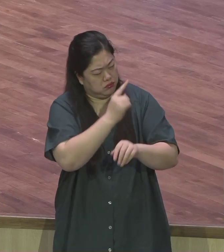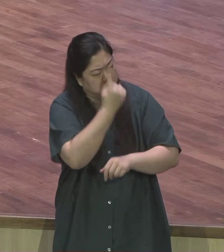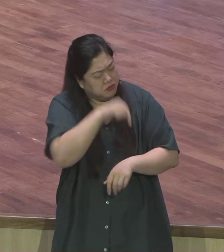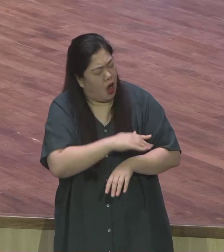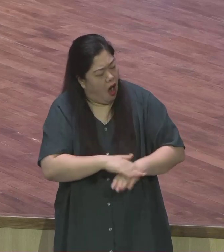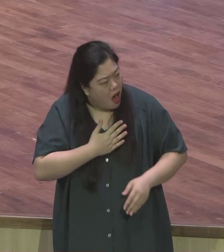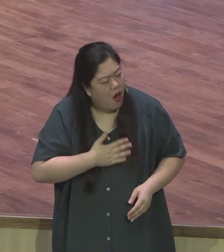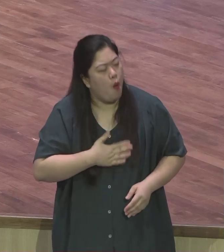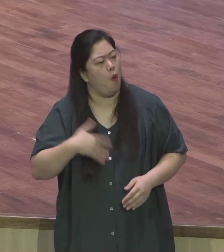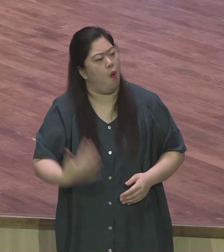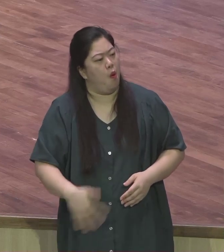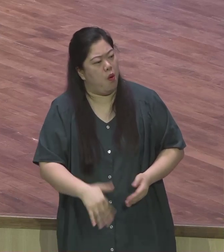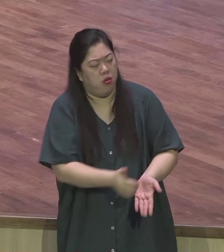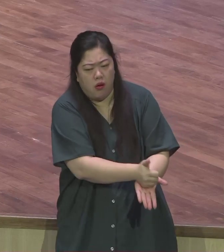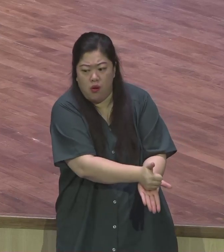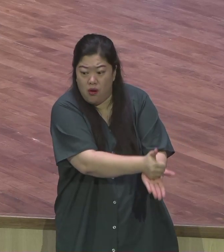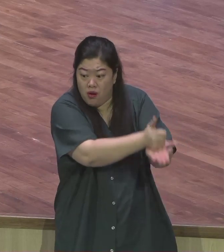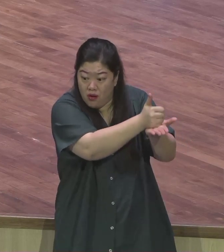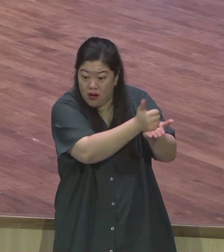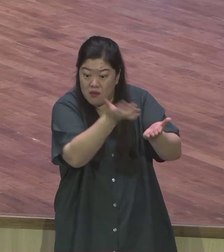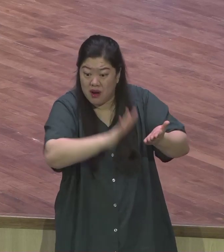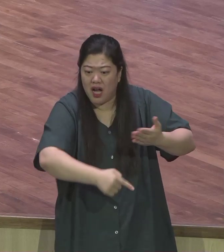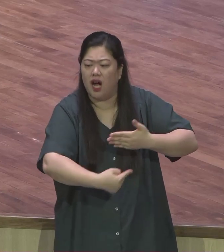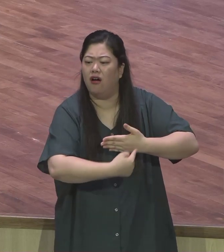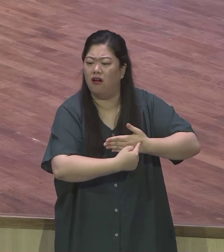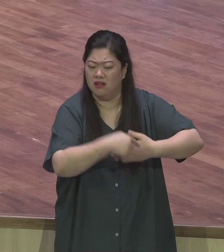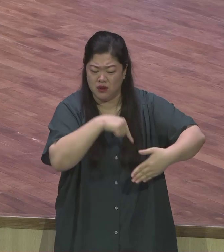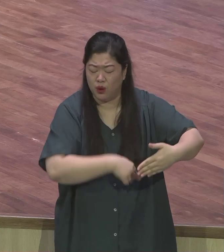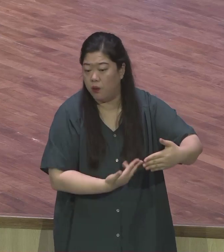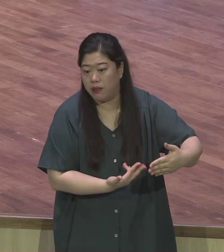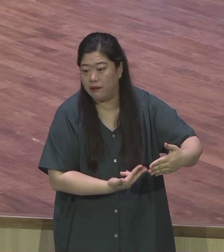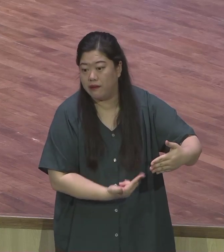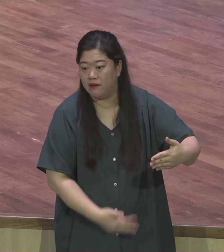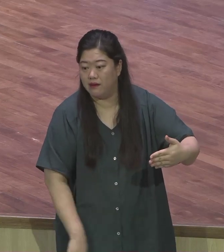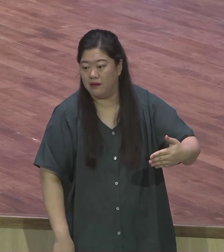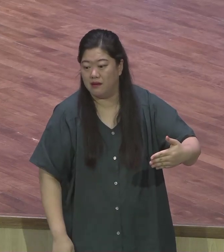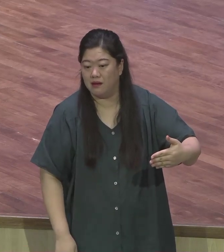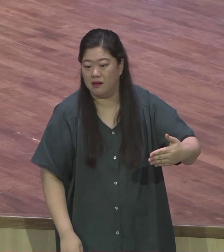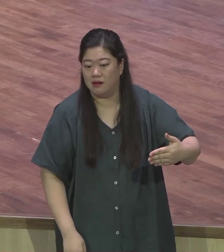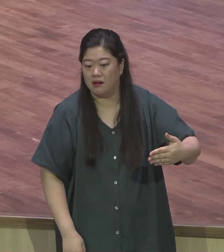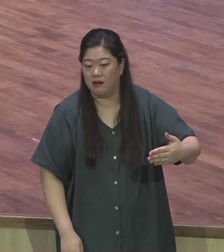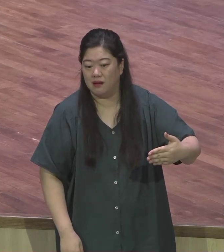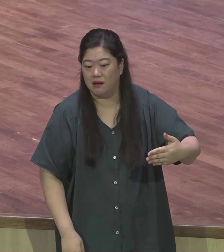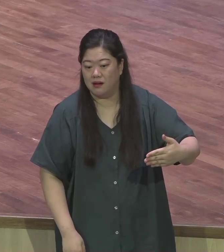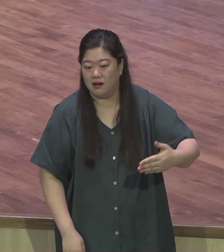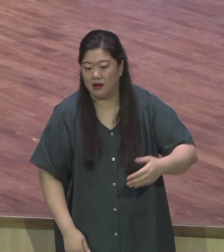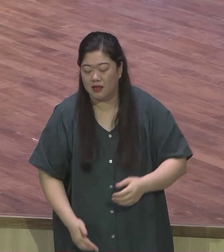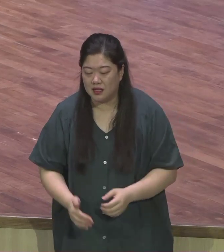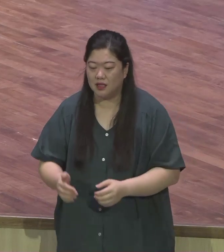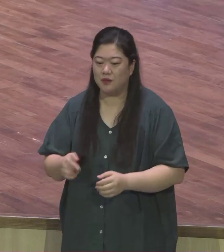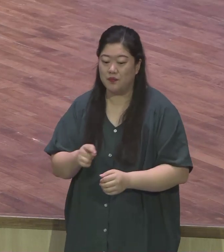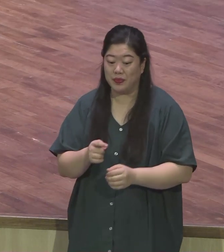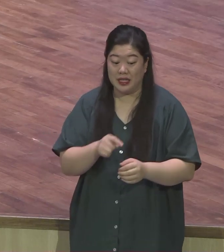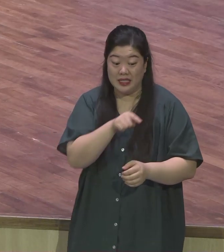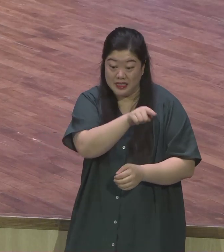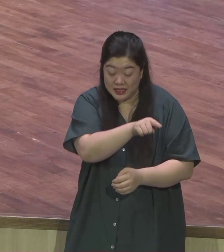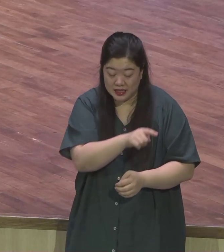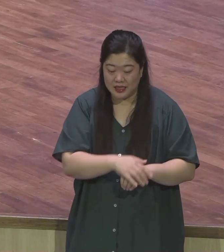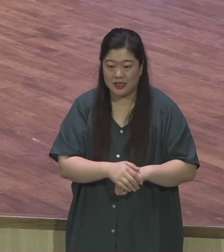생각할 정도로 굉장히 많은 큰 존경을 받아왔습니다 전국에 6천 명 정도의 형제의 단을 이루고 완벽에 가까울